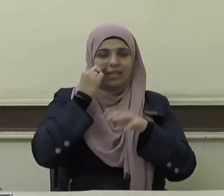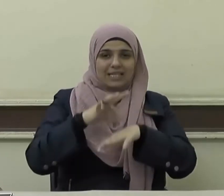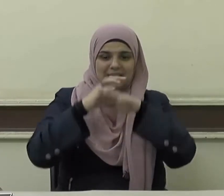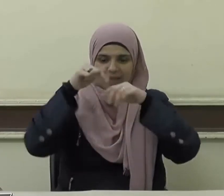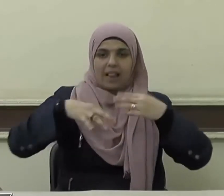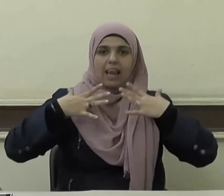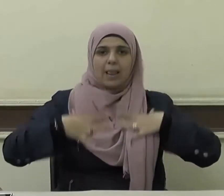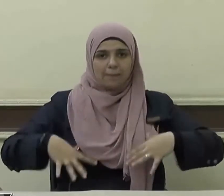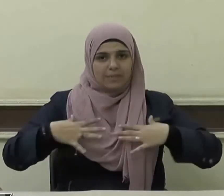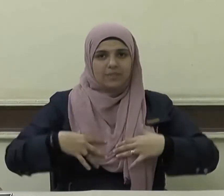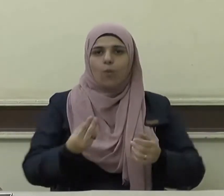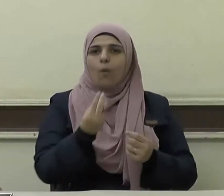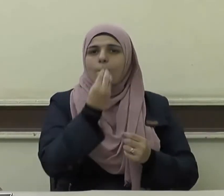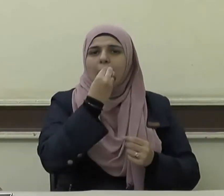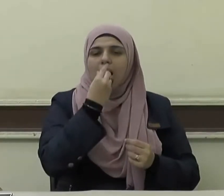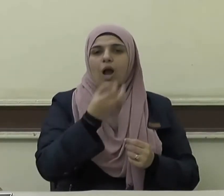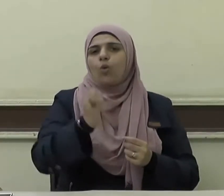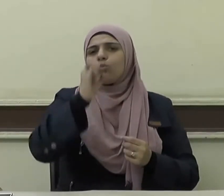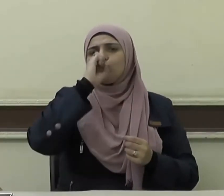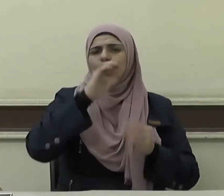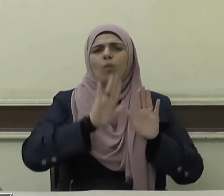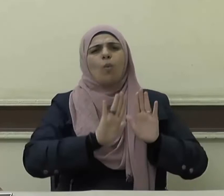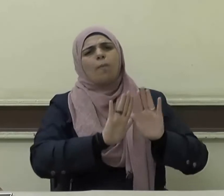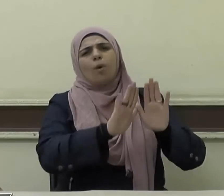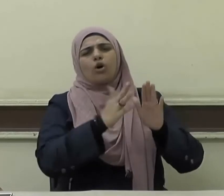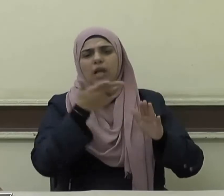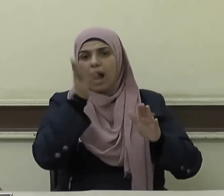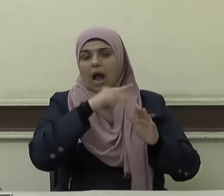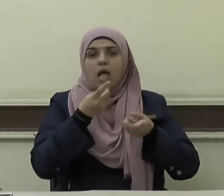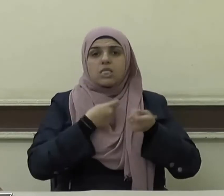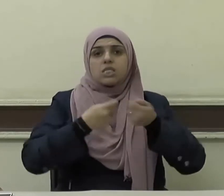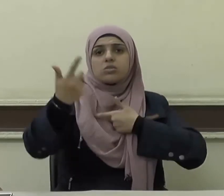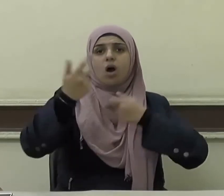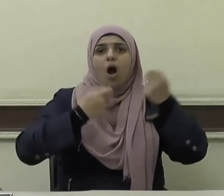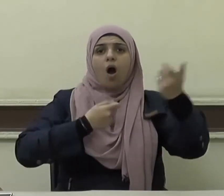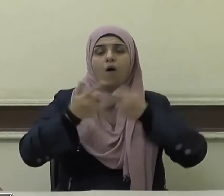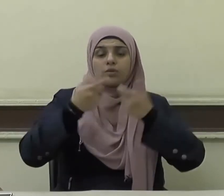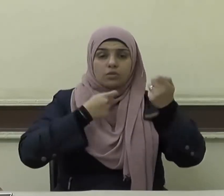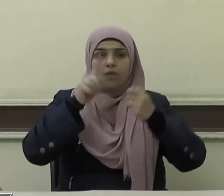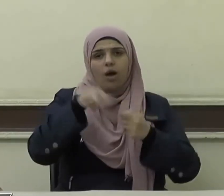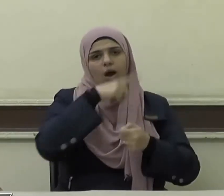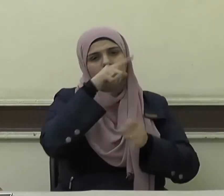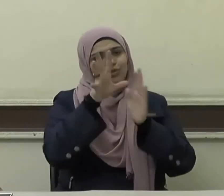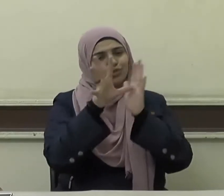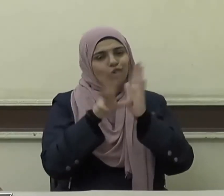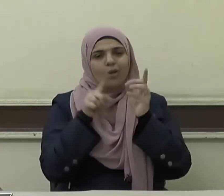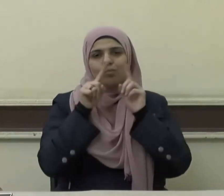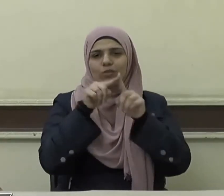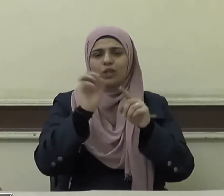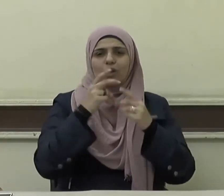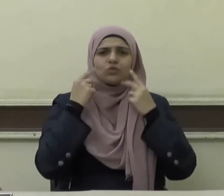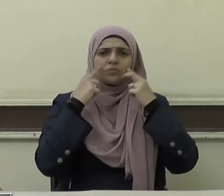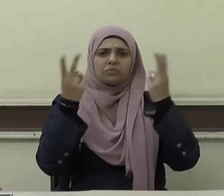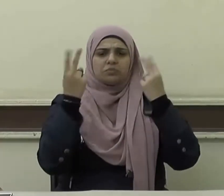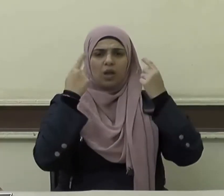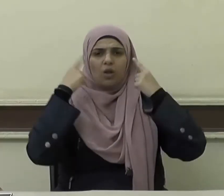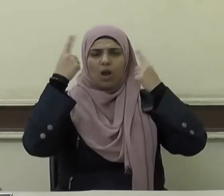ومأكله ومشربه والبعد عن الإسراف المنقوط شرعا والمظهر غير